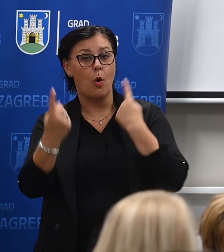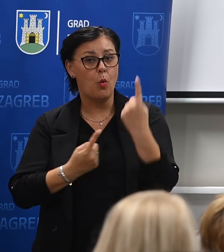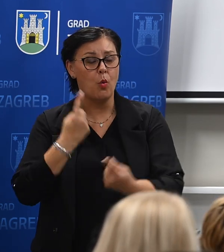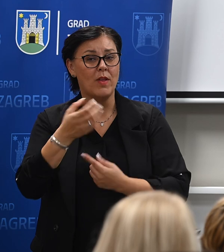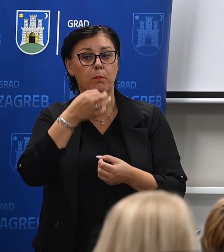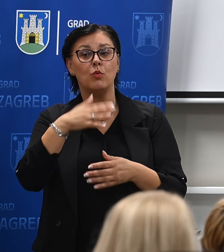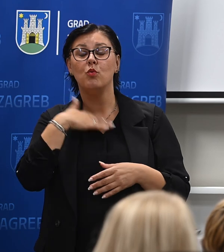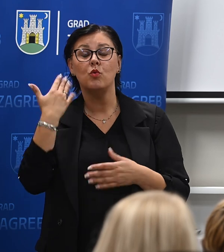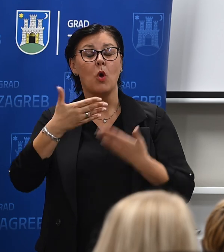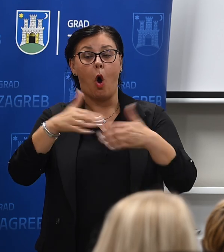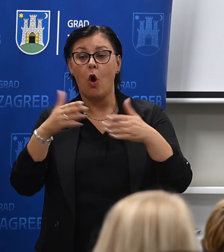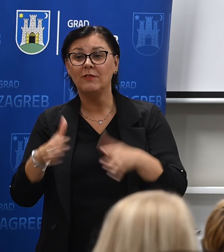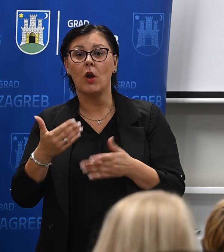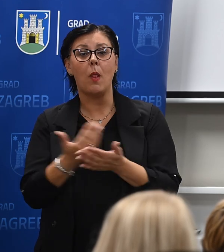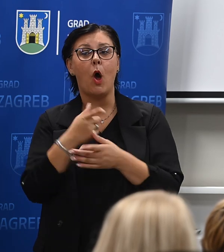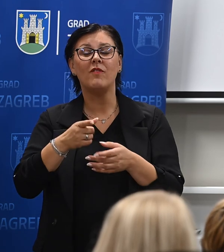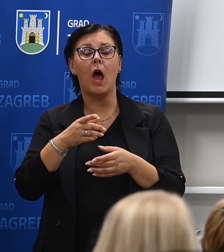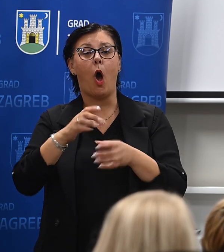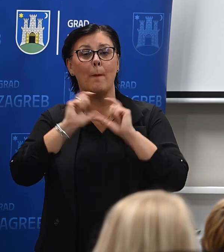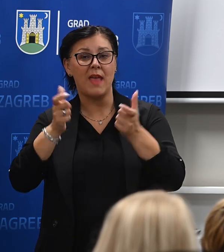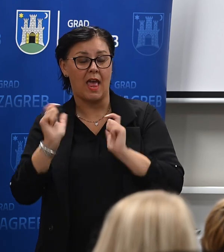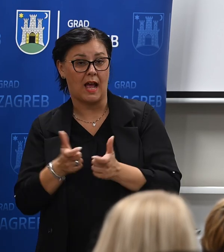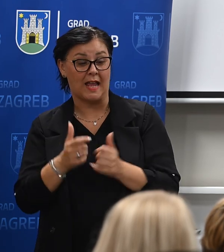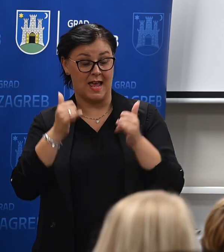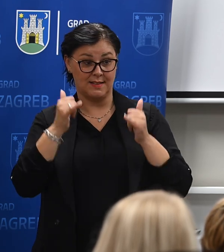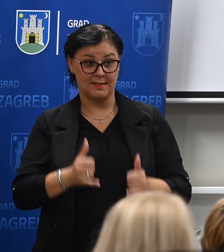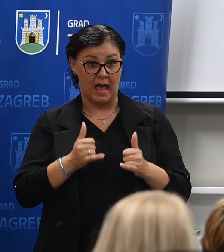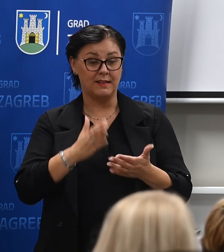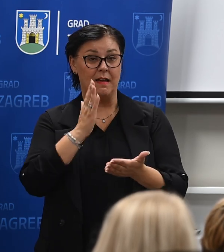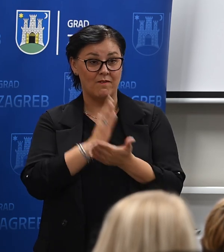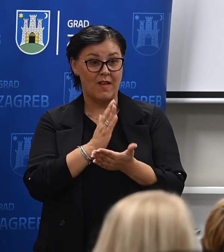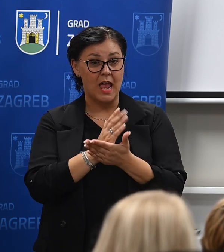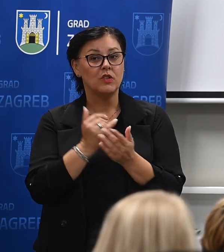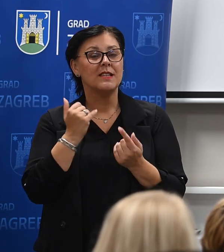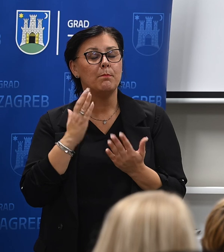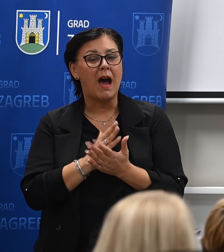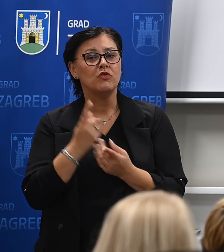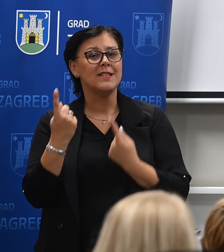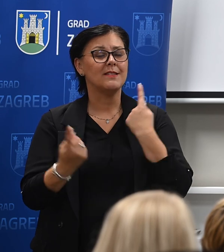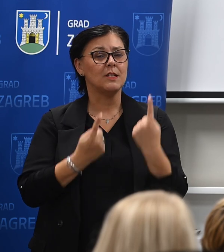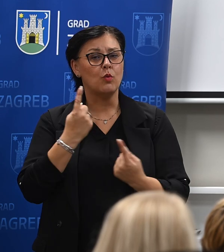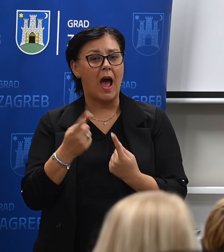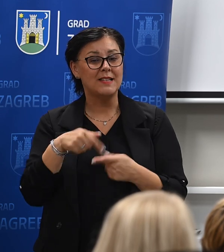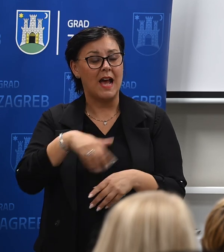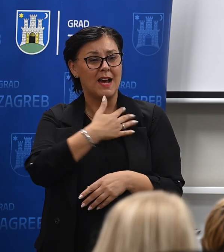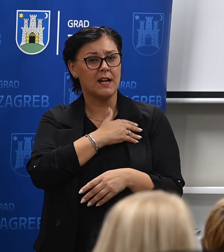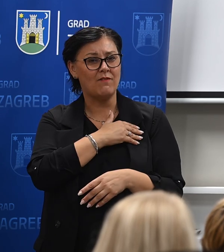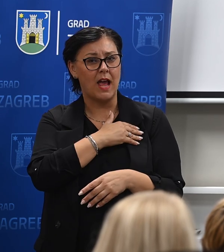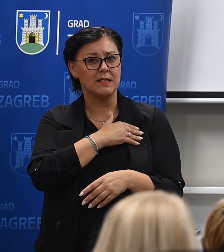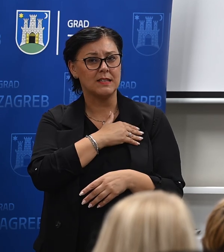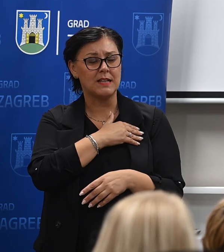otvara puno novih objekata i sl. I želim reći da sada jesmo u trenutku zapravo Hrvatska je